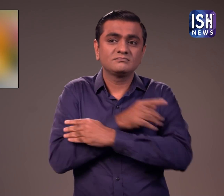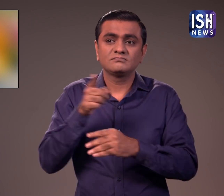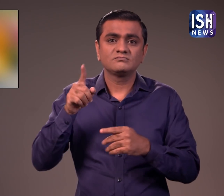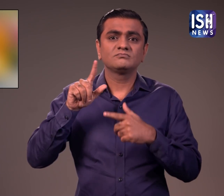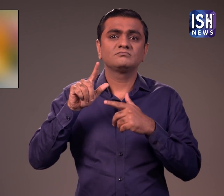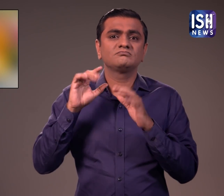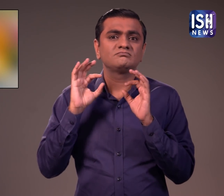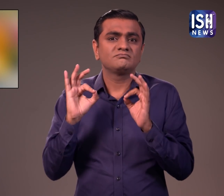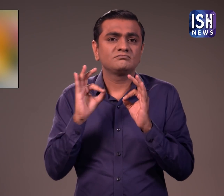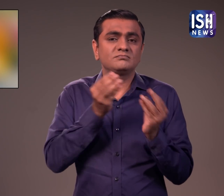नौकरी दी जाएगी